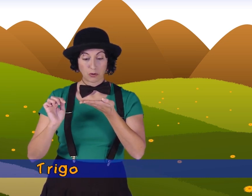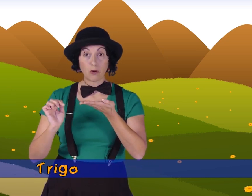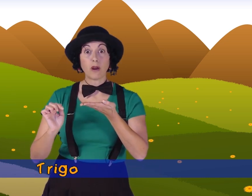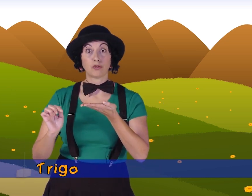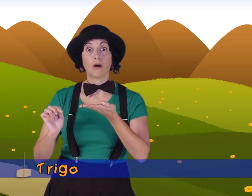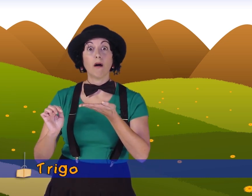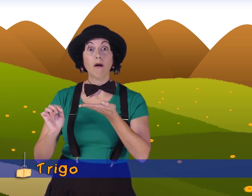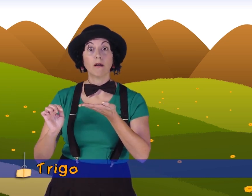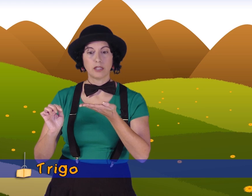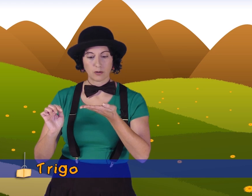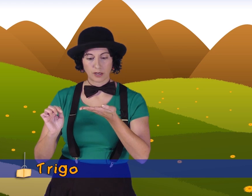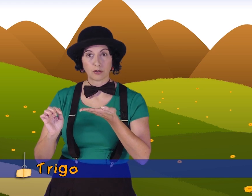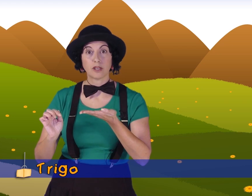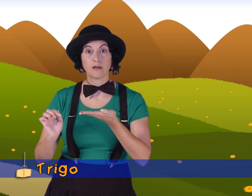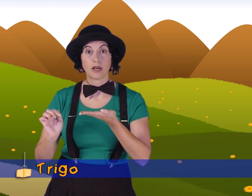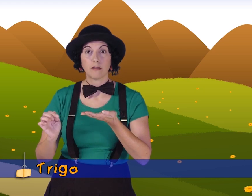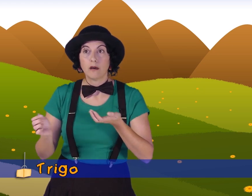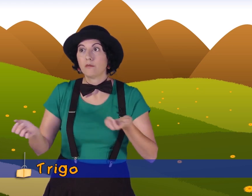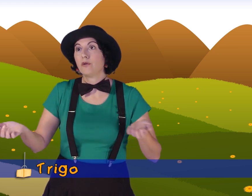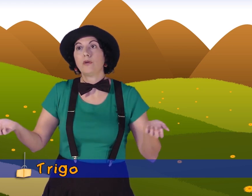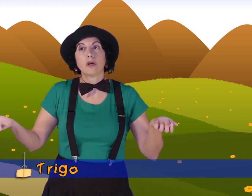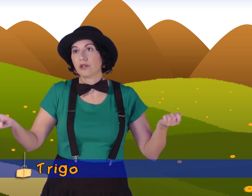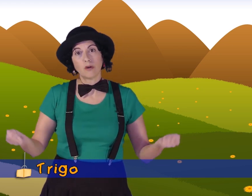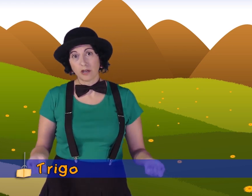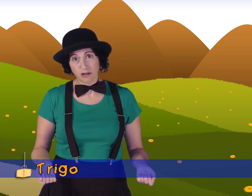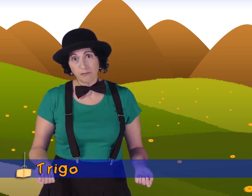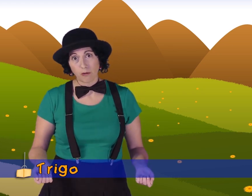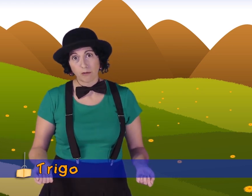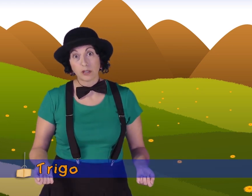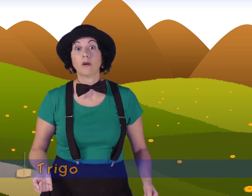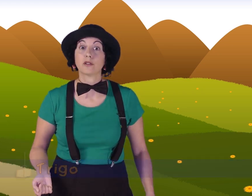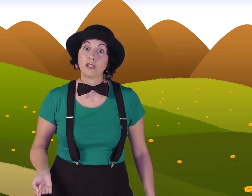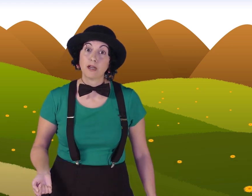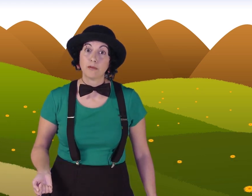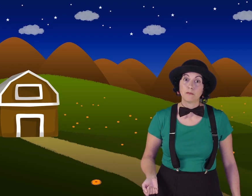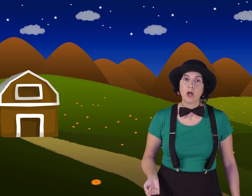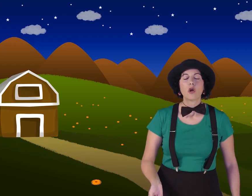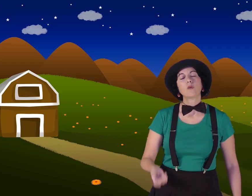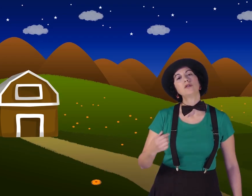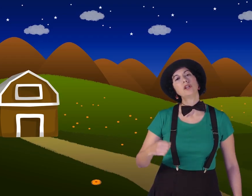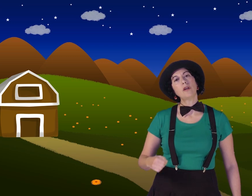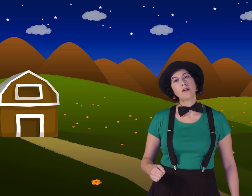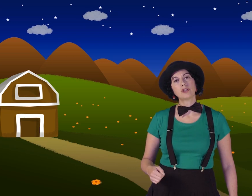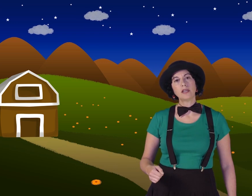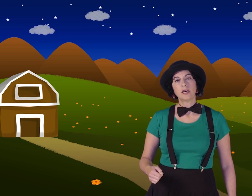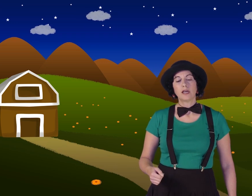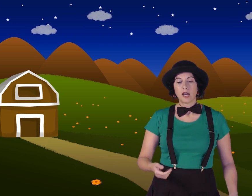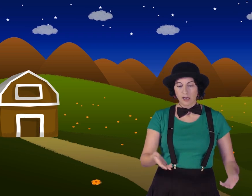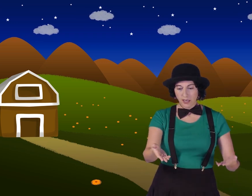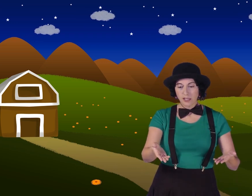Solo esto, dijo el ratón de ciudad. Bueno, es lo que se come en el campo, dijo el ratón de campo. Cuando llegó la noche, aquí